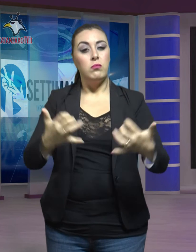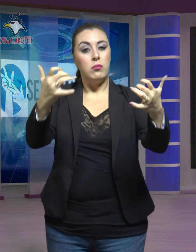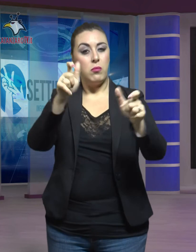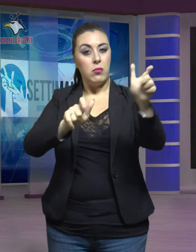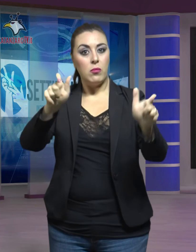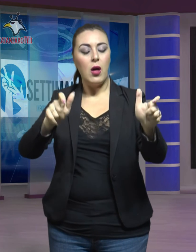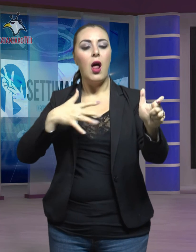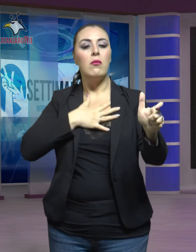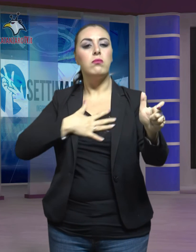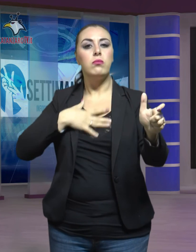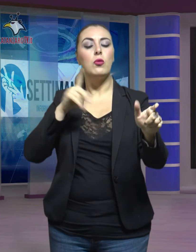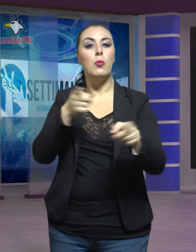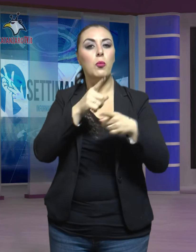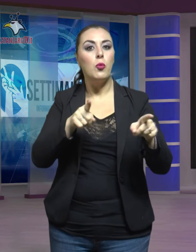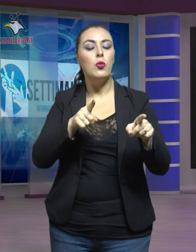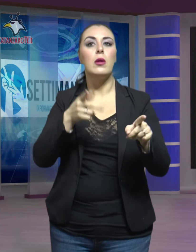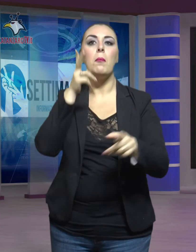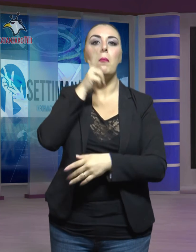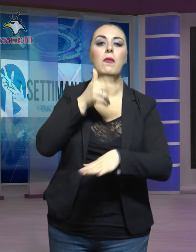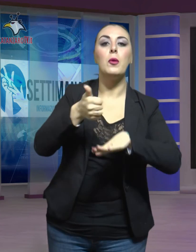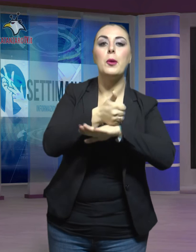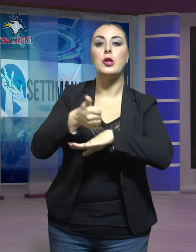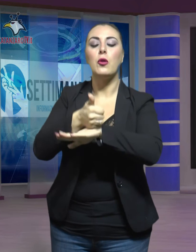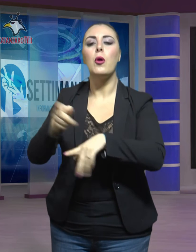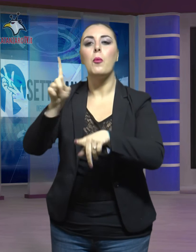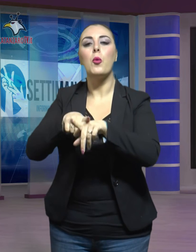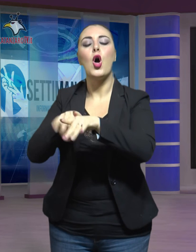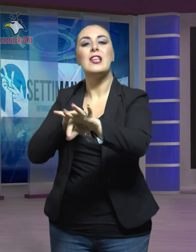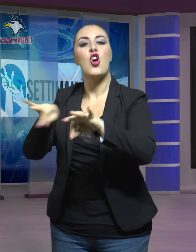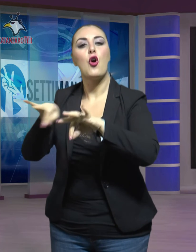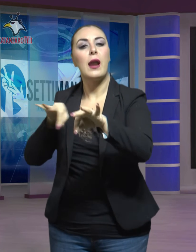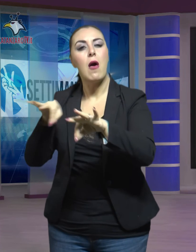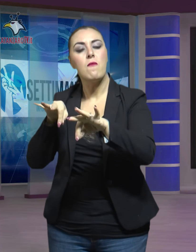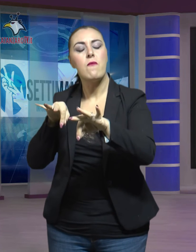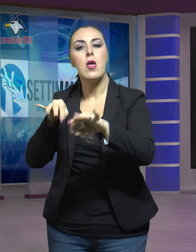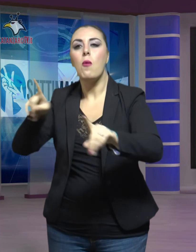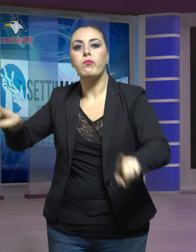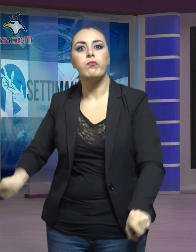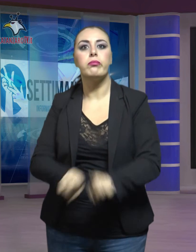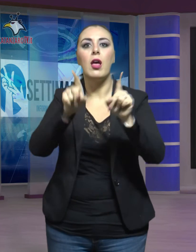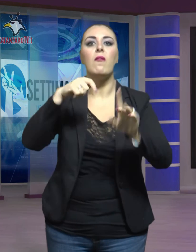protagonisti e le scenografie simili alla celebre pellicola del